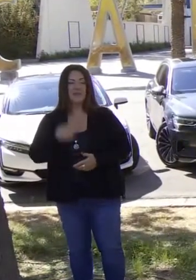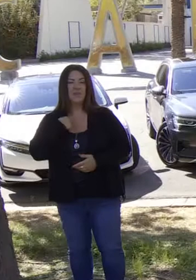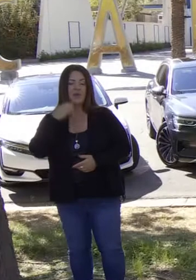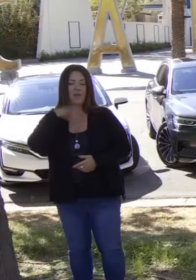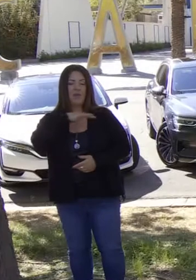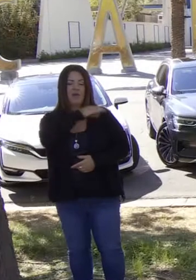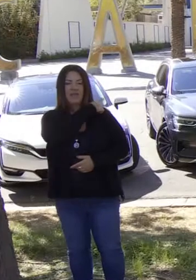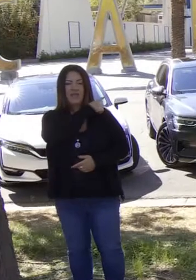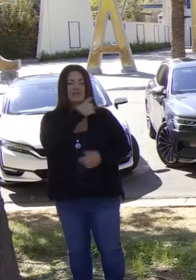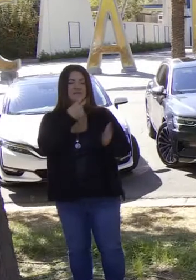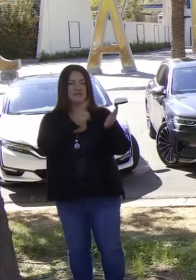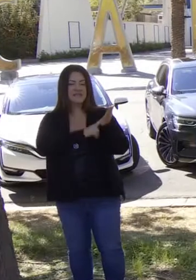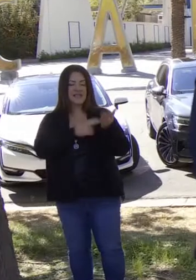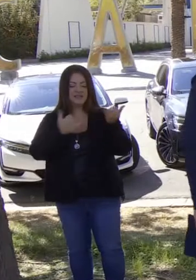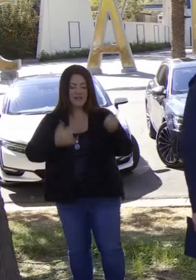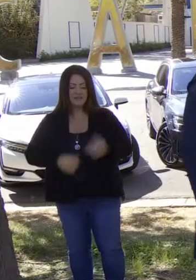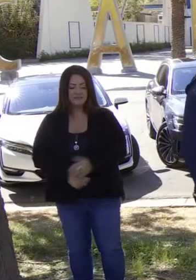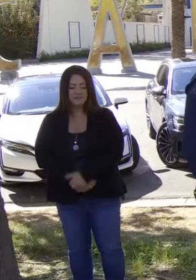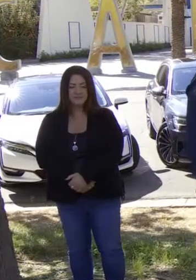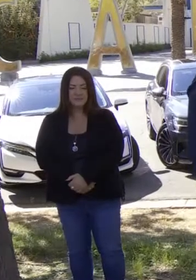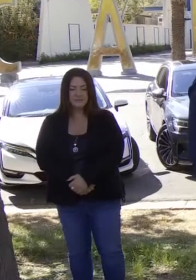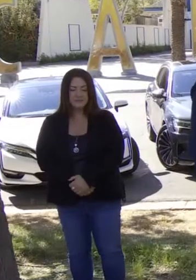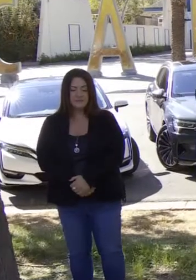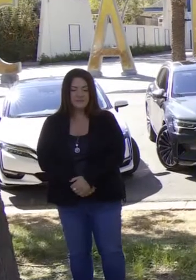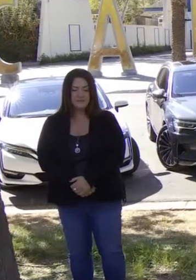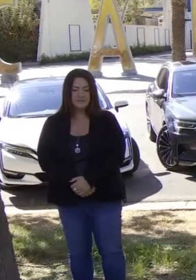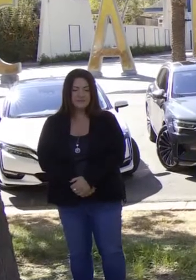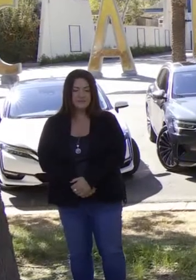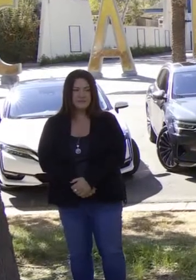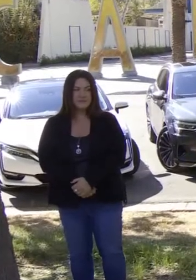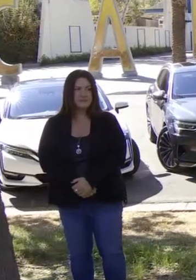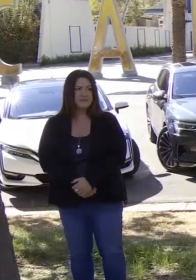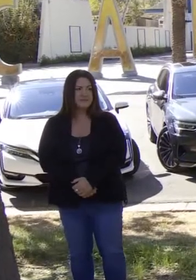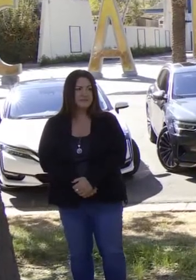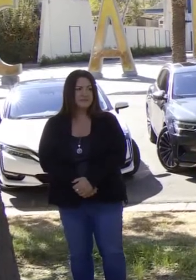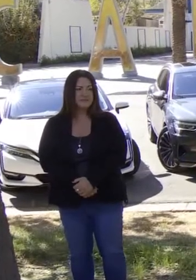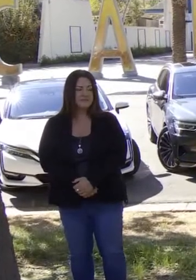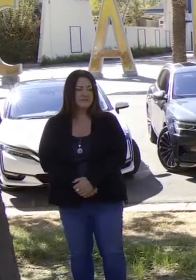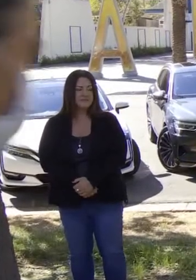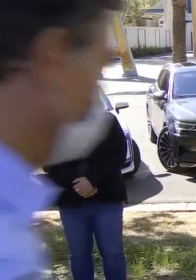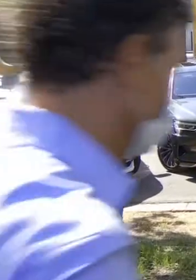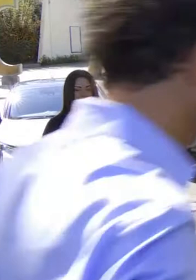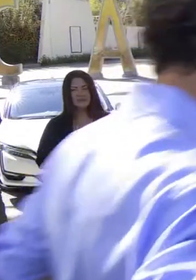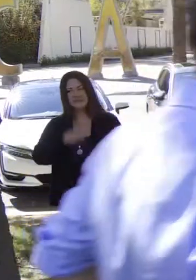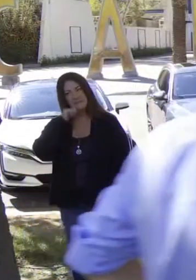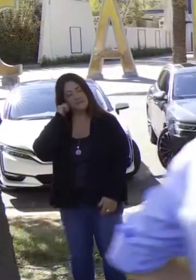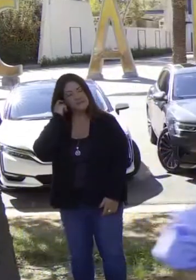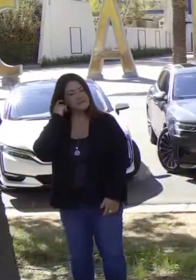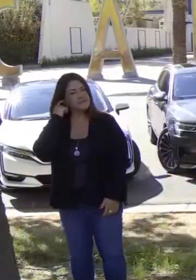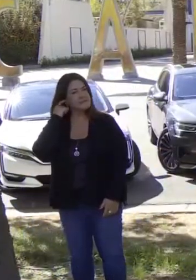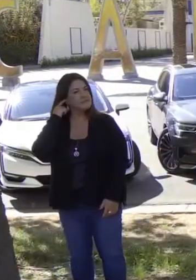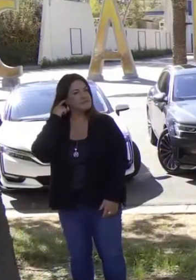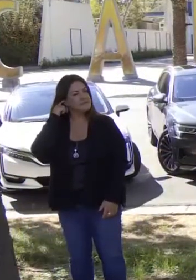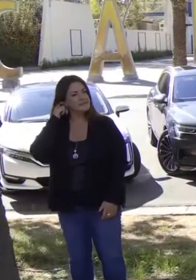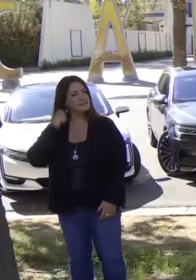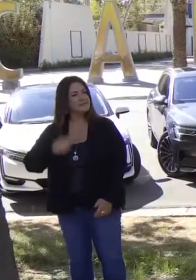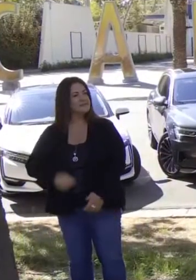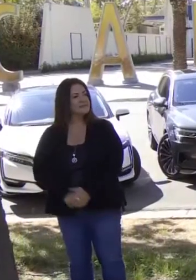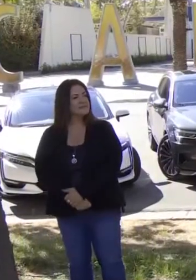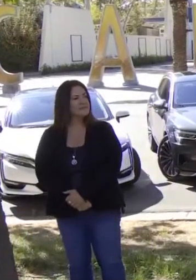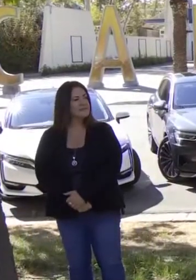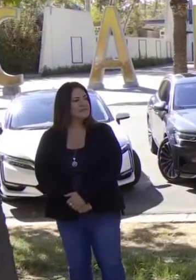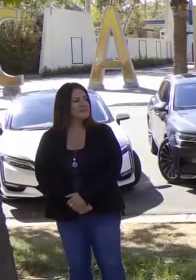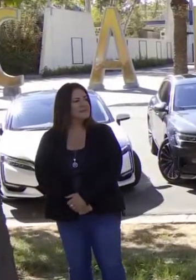Sí, sí, sí. A ver, vamos aquí atrás. Vamos a escoger el Ford para esta firma porque